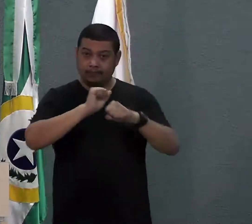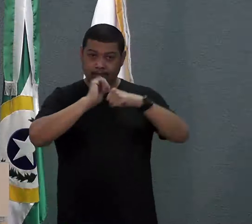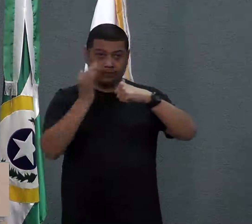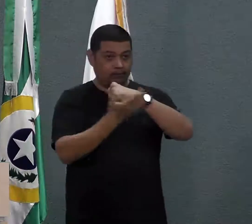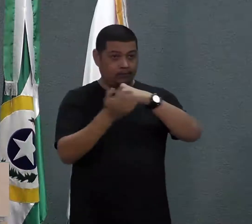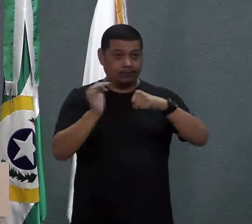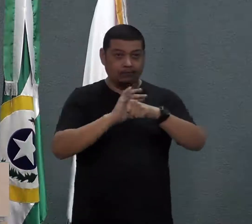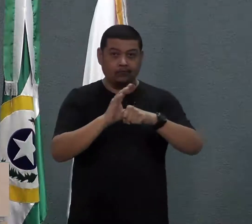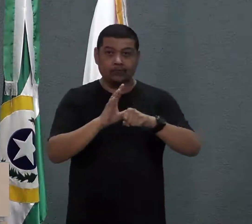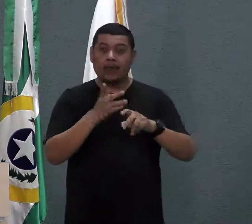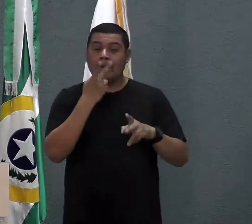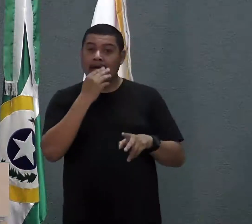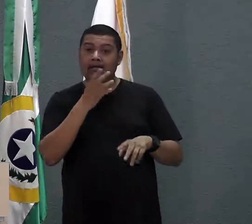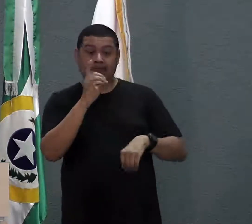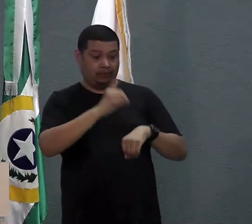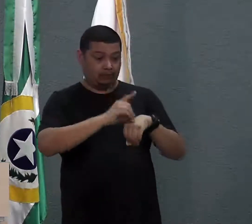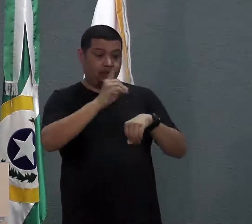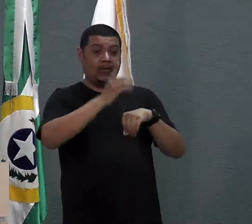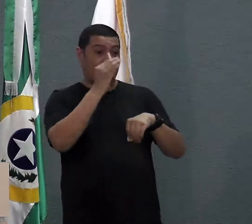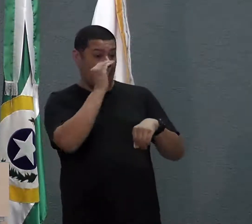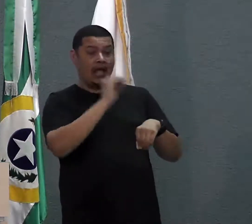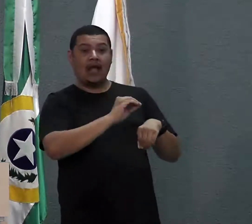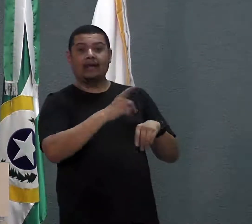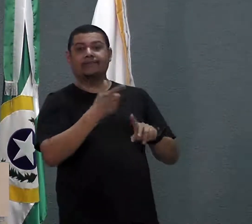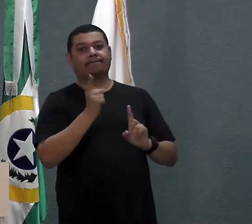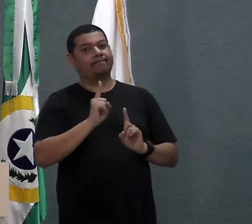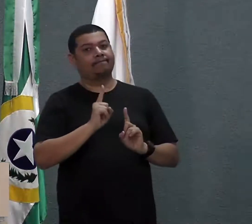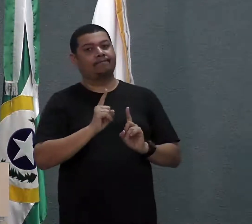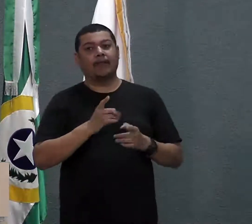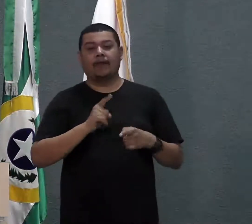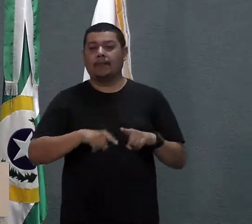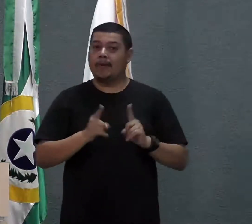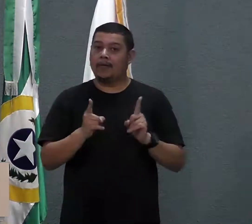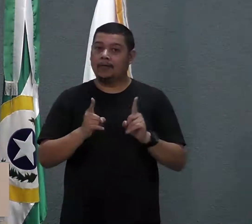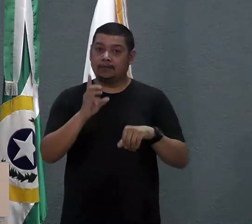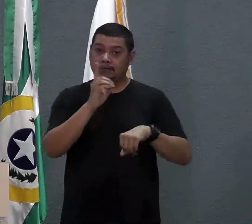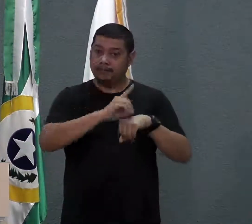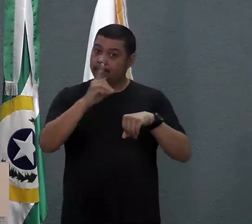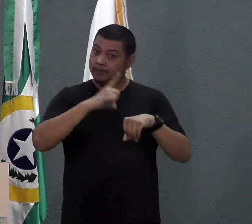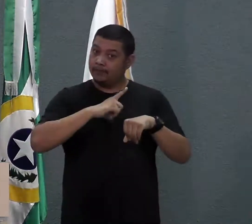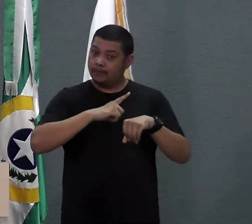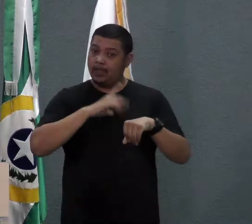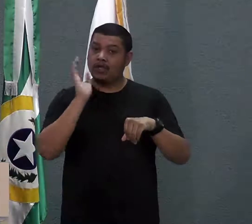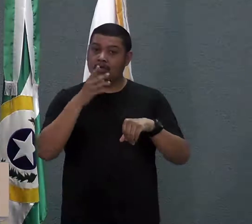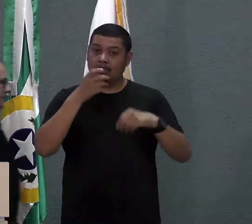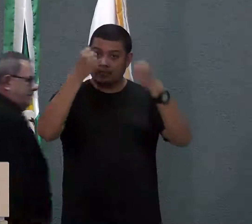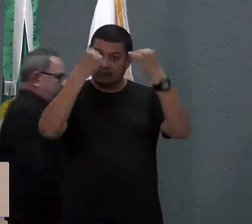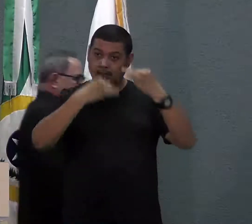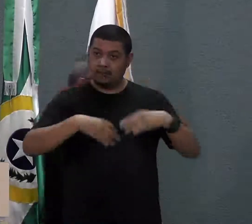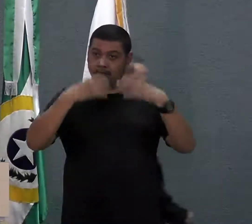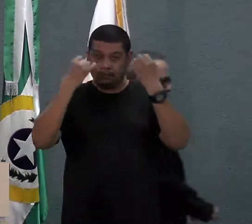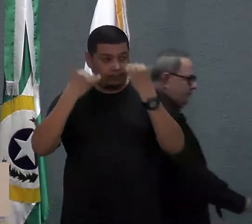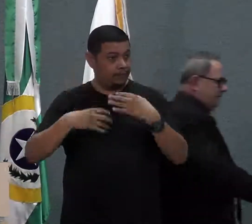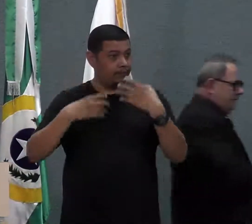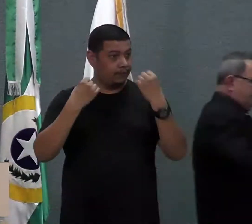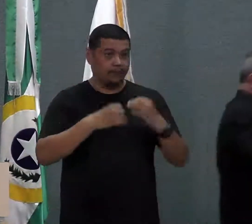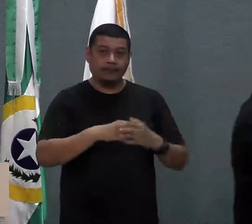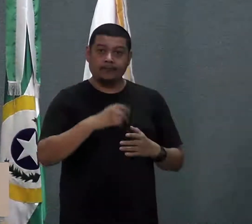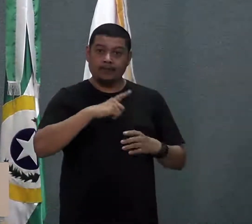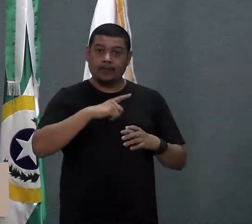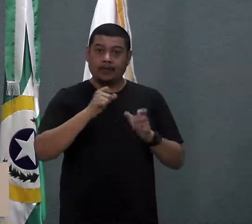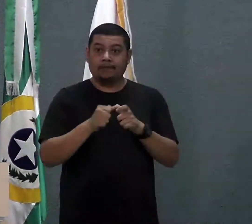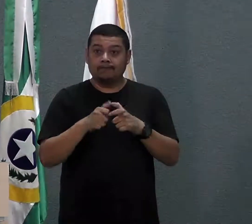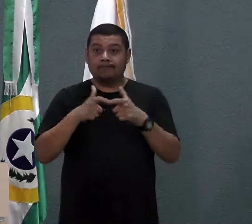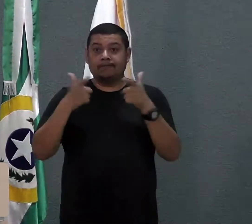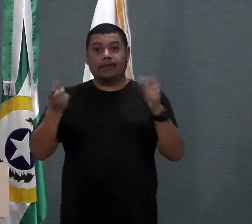esquecemos um pouquinho a dengue. E a dengue, temos aí relatos da endemias, que aumentou,